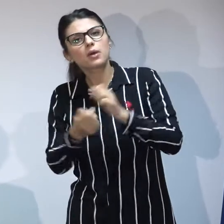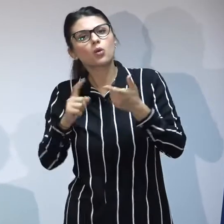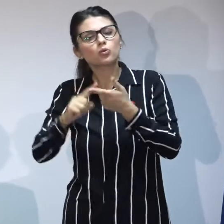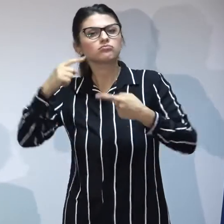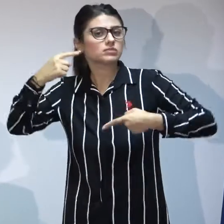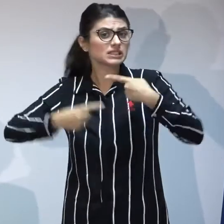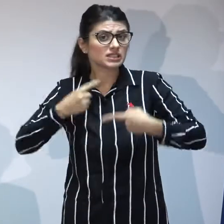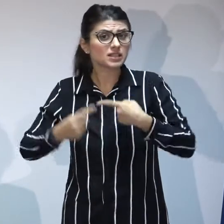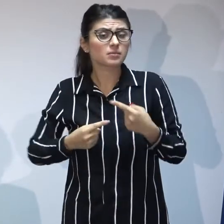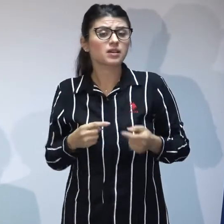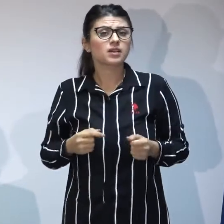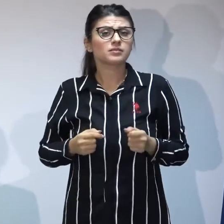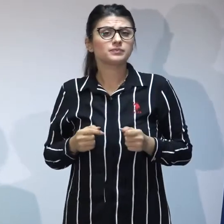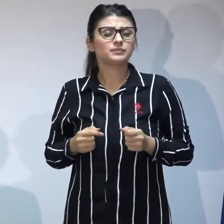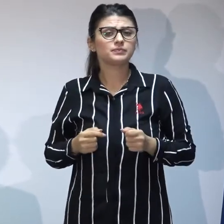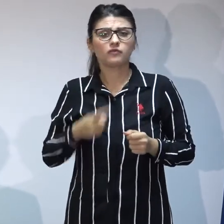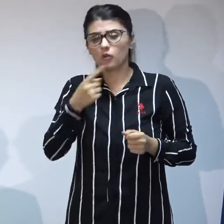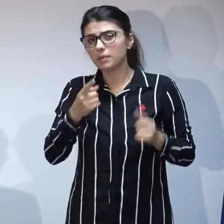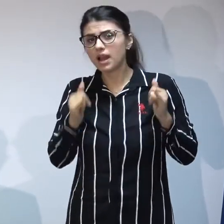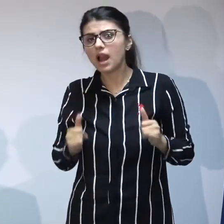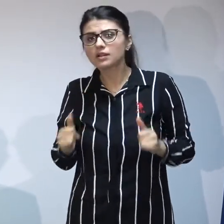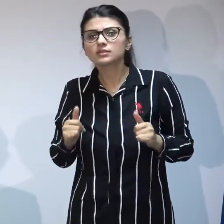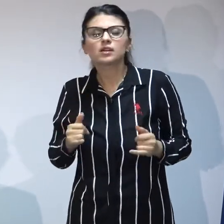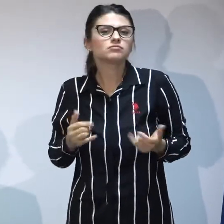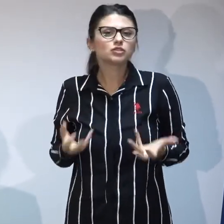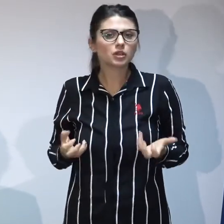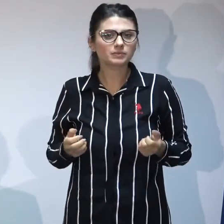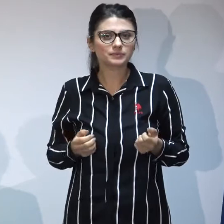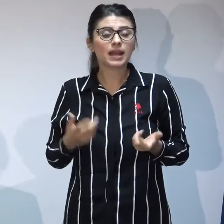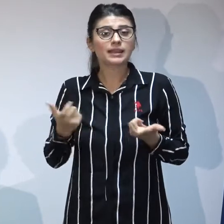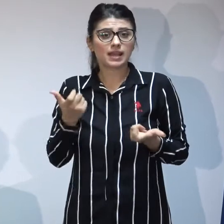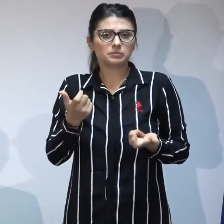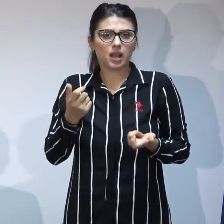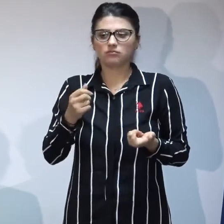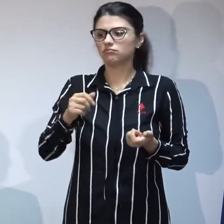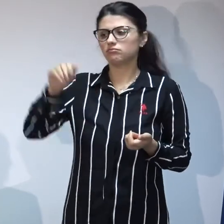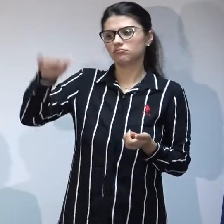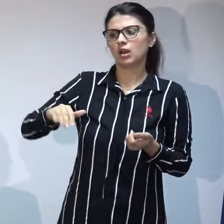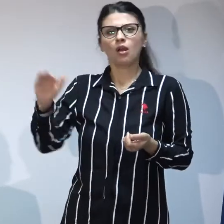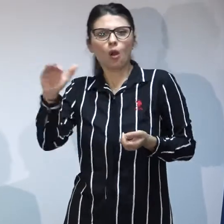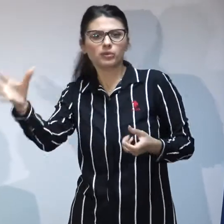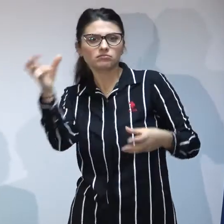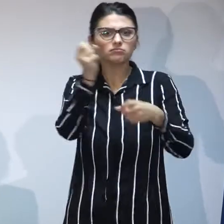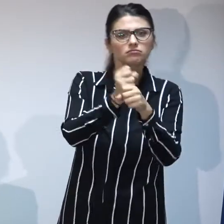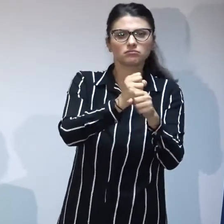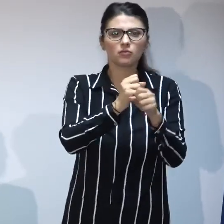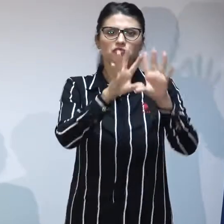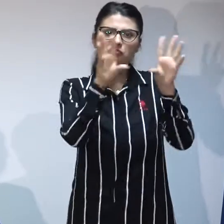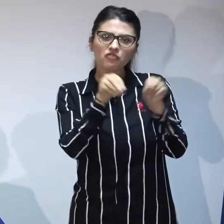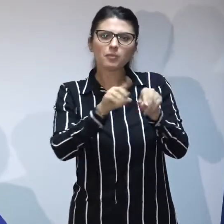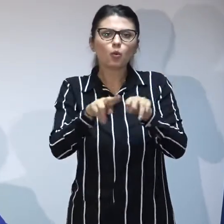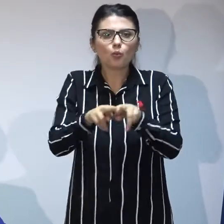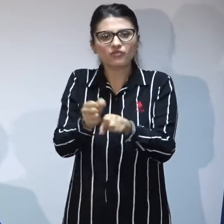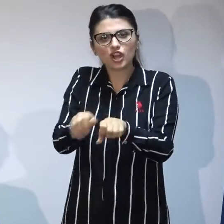privire în cazul de față că astăzi vorbim despre adopții și managementul de caz în adopții. În